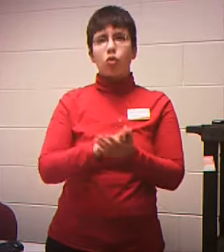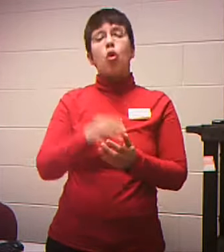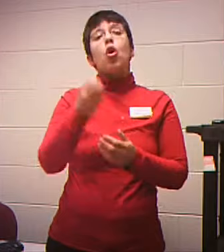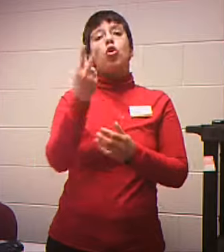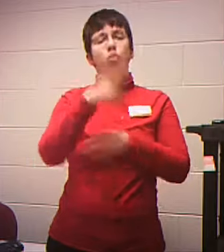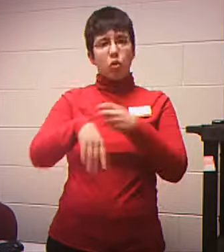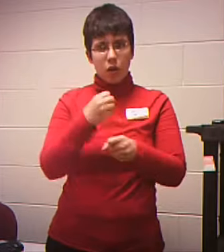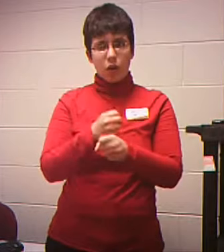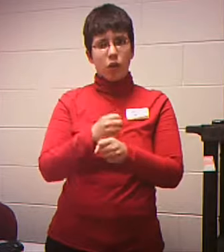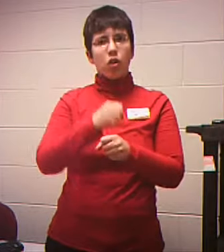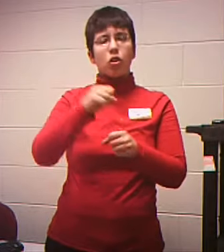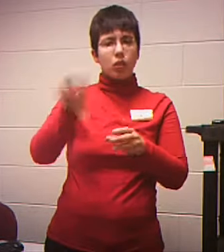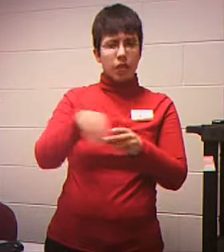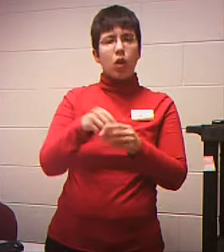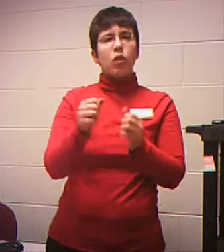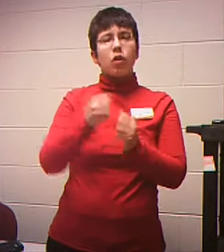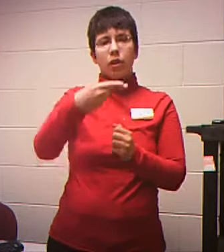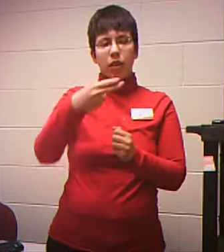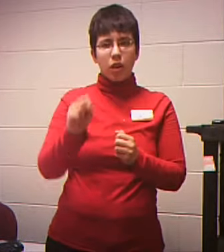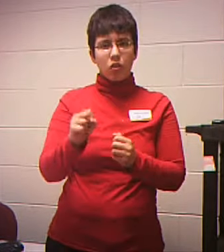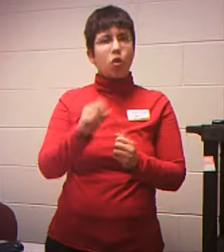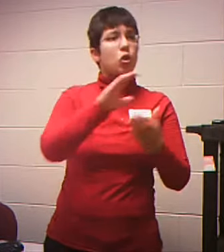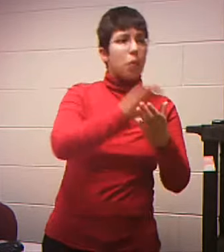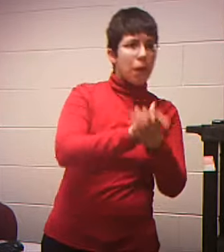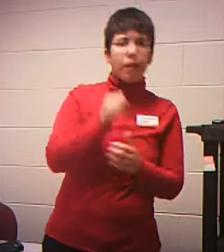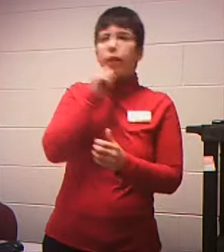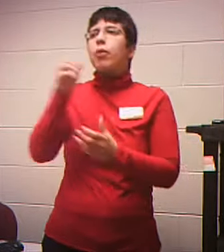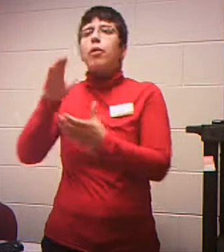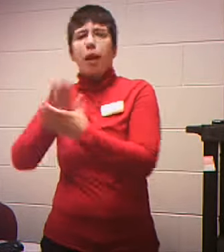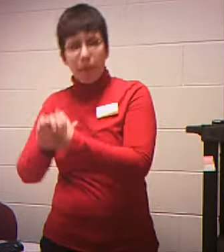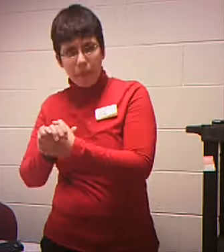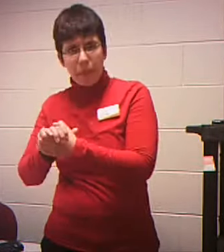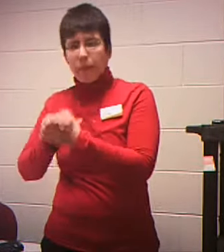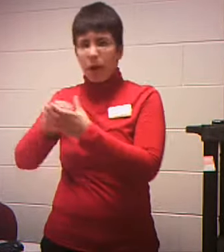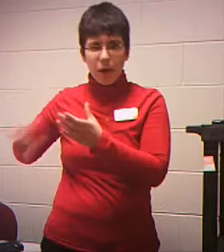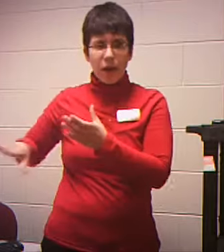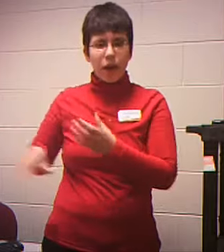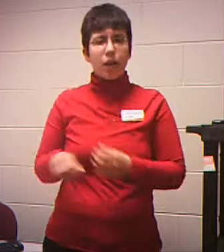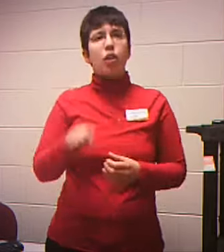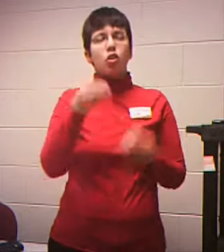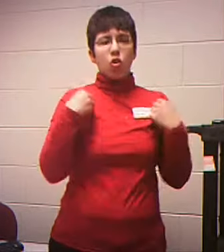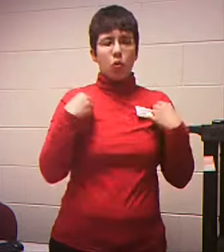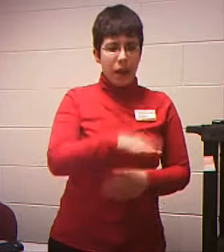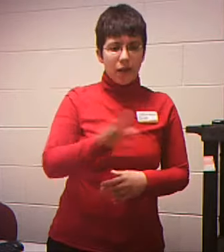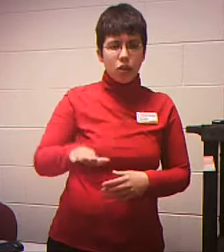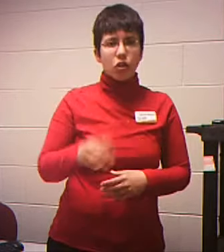Unmarried Separated Whether you have any dependents And if so Their ages If you're going to Have someone